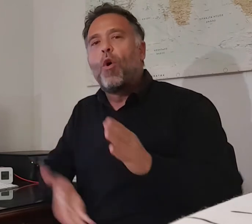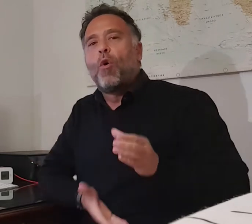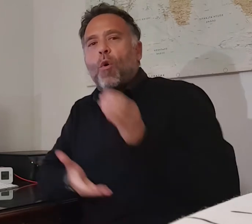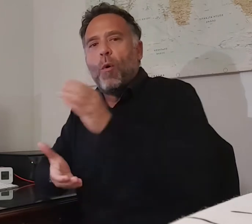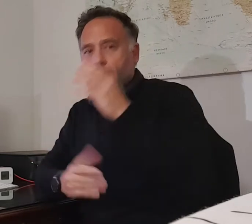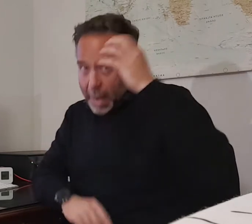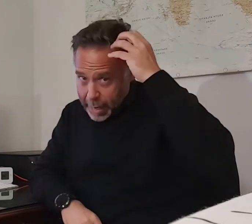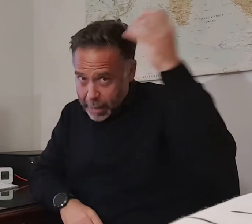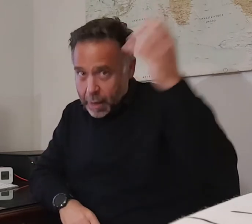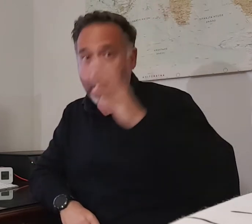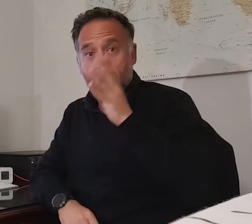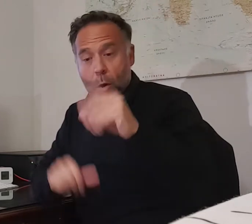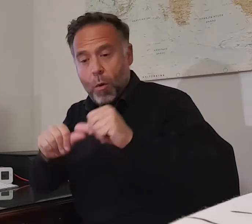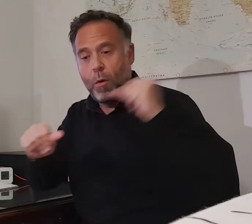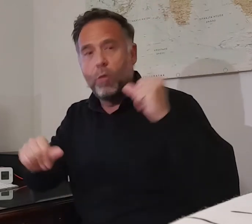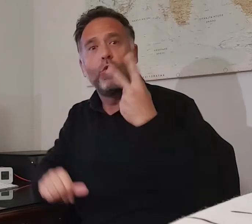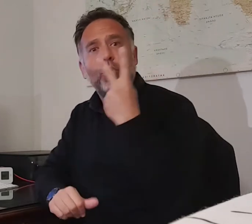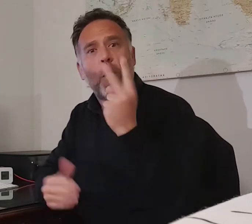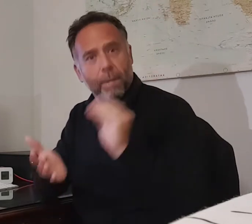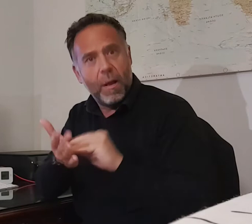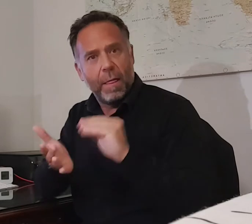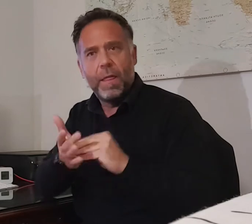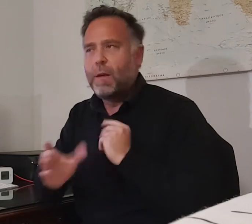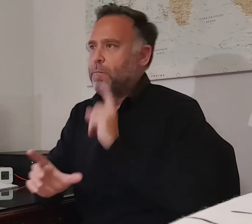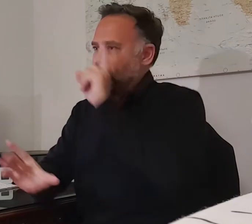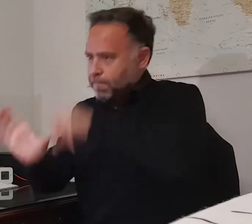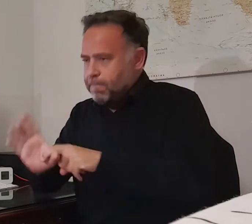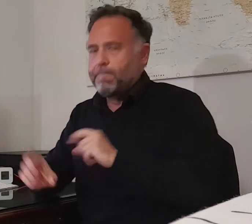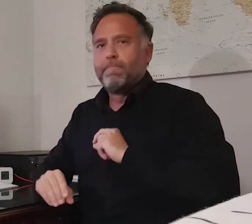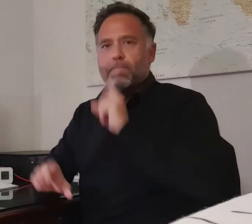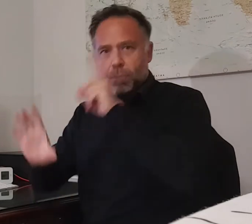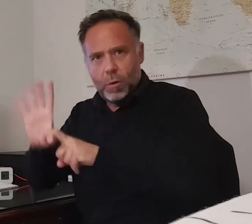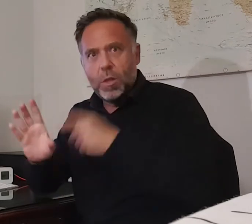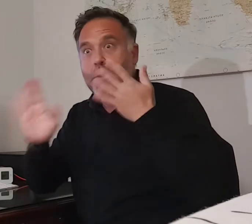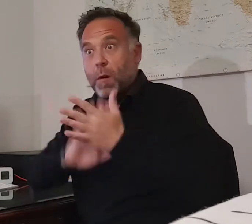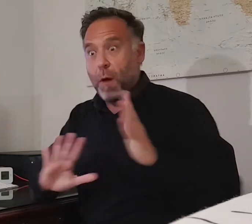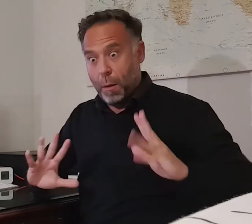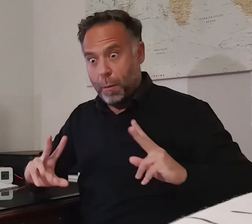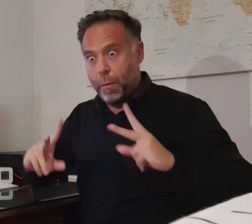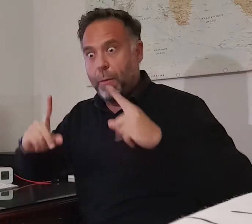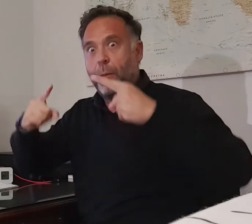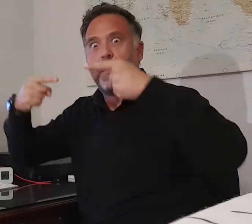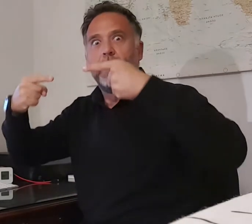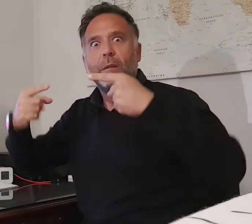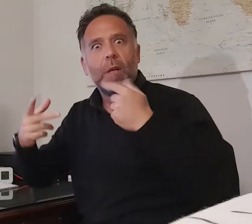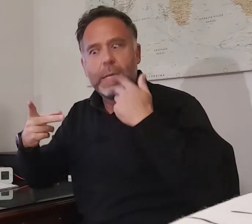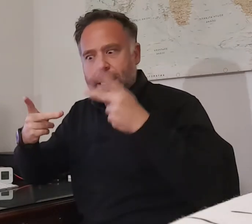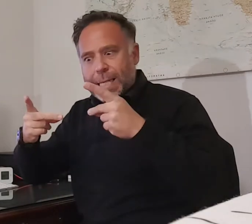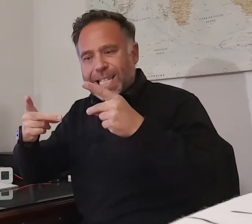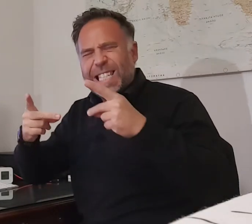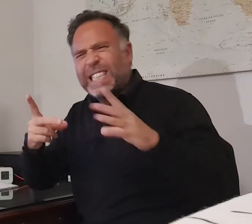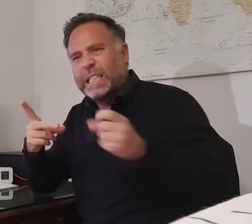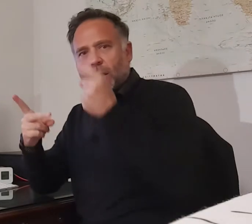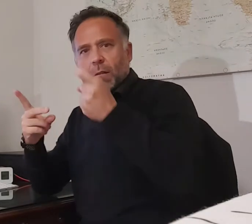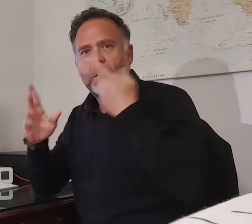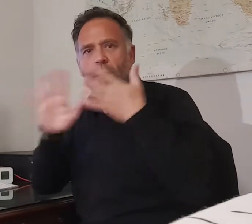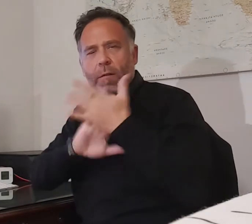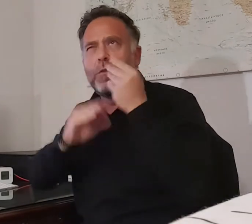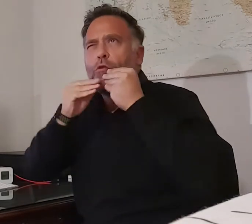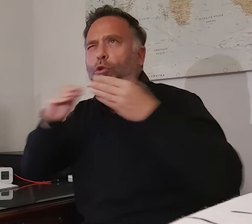que la disputó consiguió alcanzar sorprendentemente las semifinales, logrando así uno de los mayores logros deportivos en su